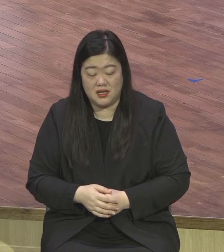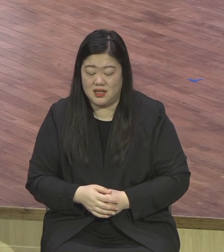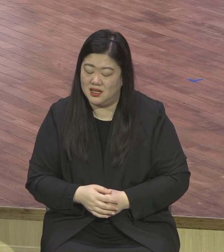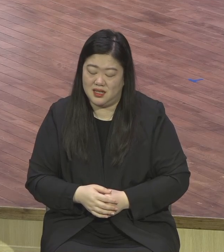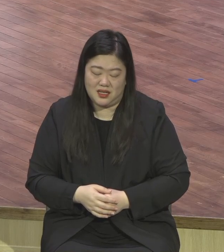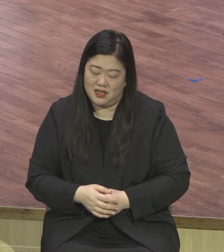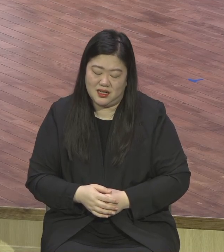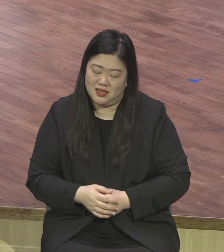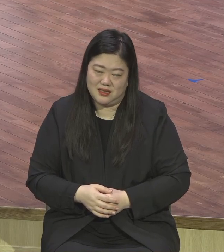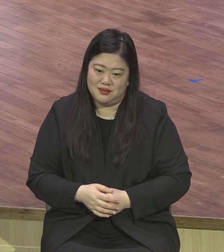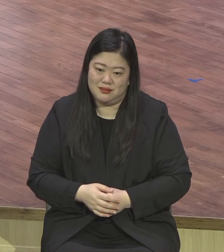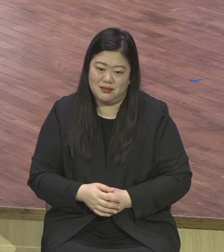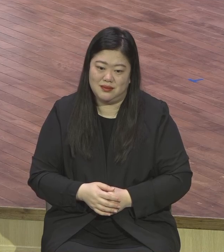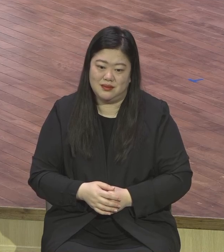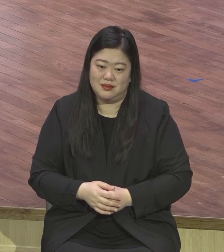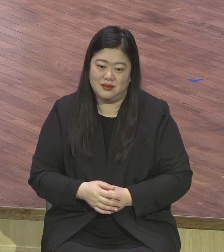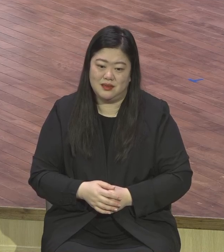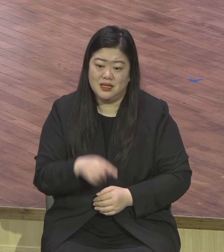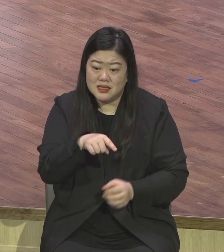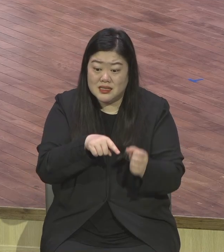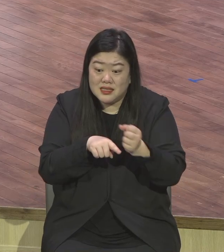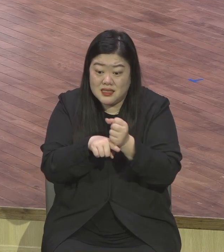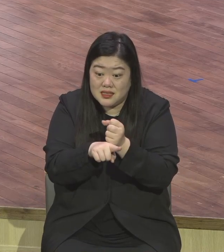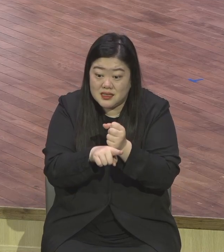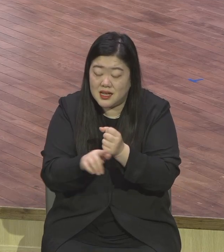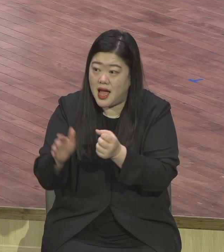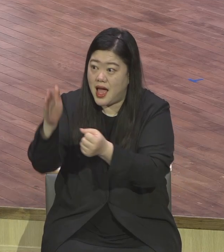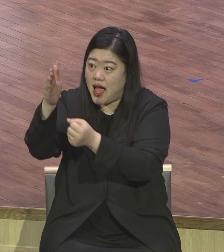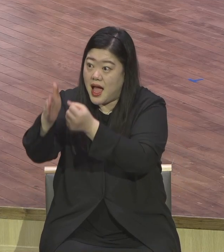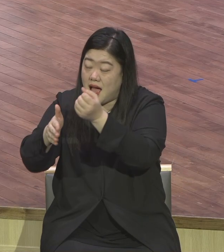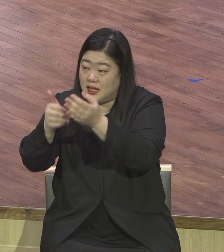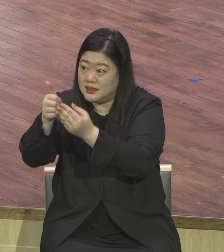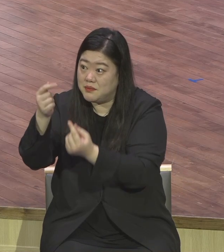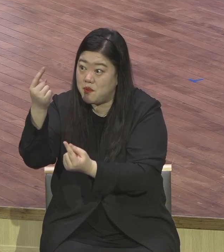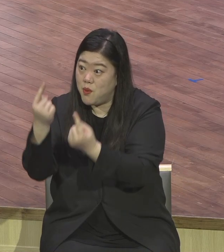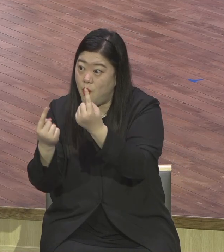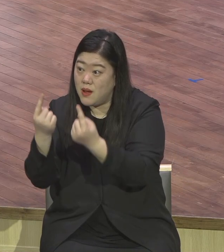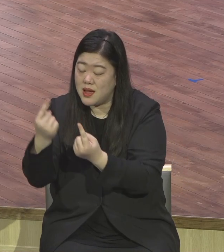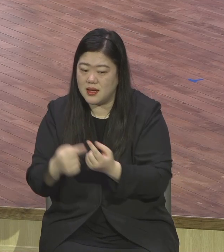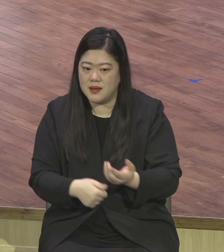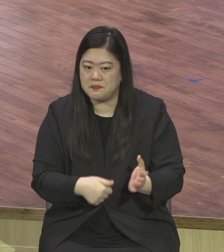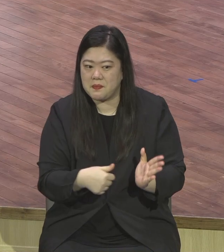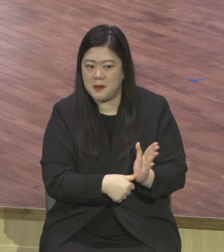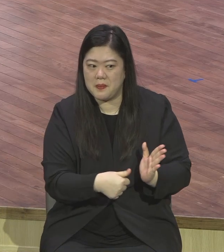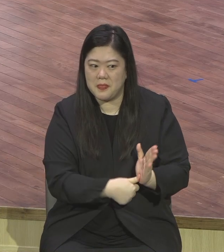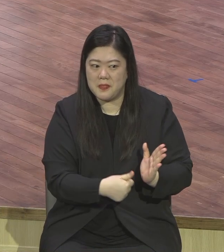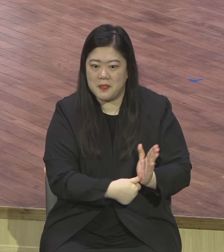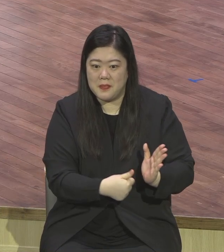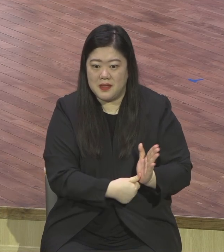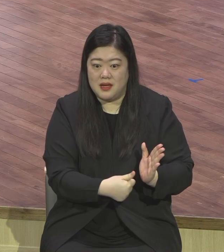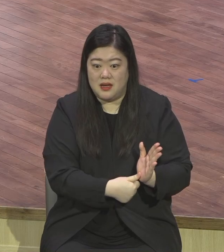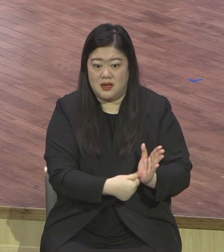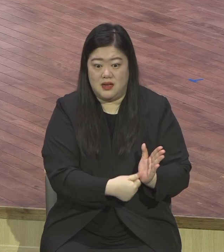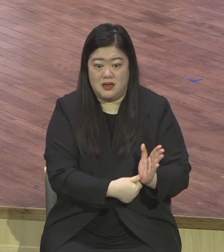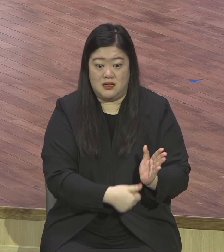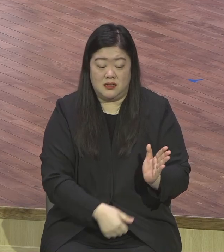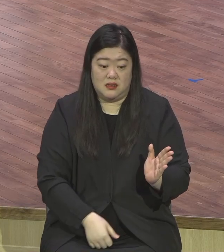하나님보다 더 의지하고 사는 그 무엇 영혼을